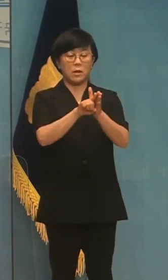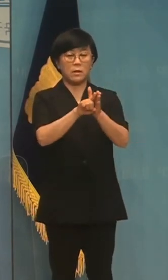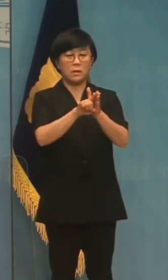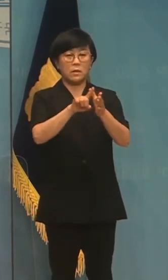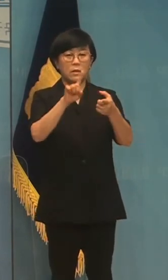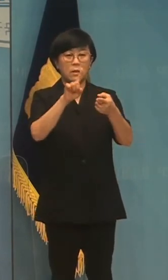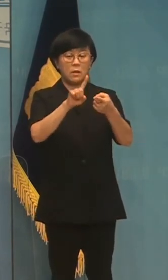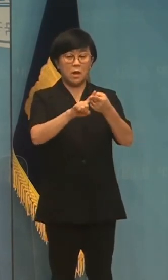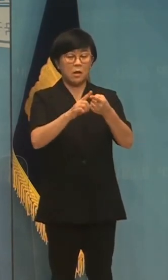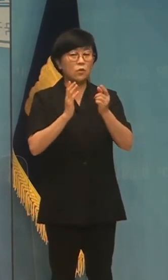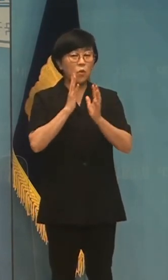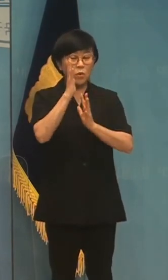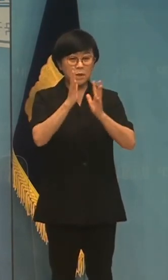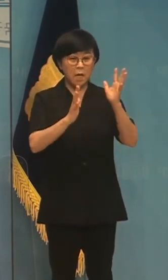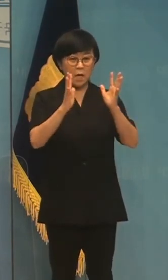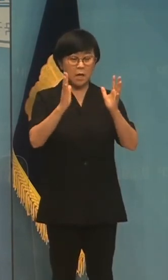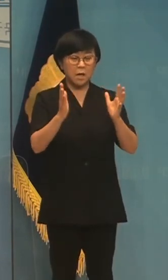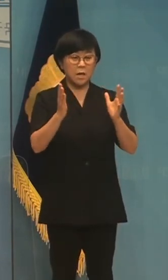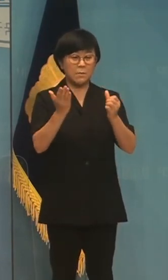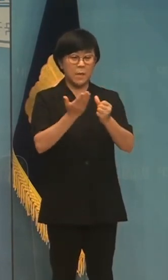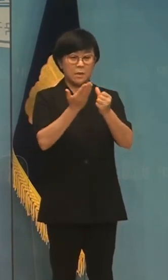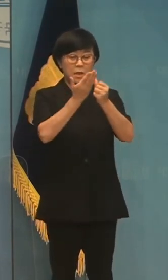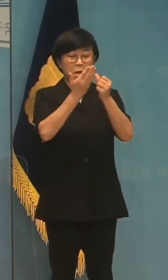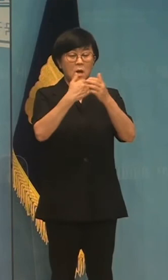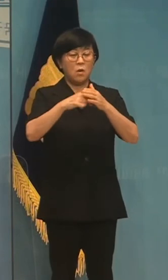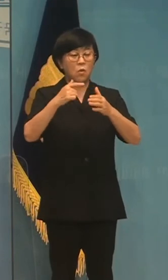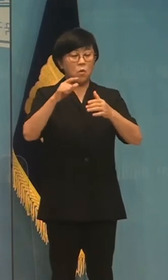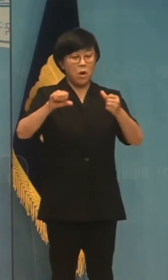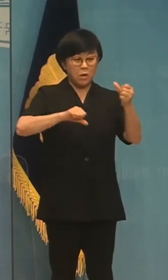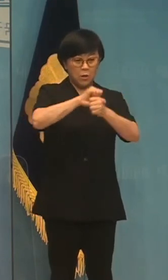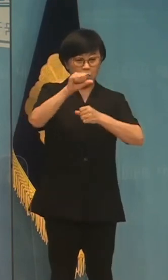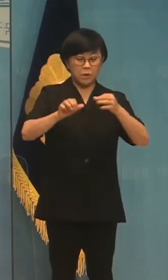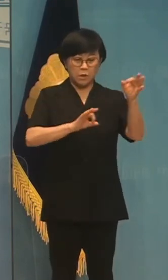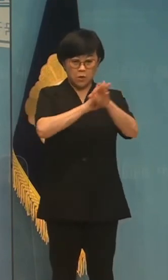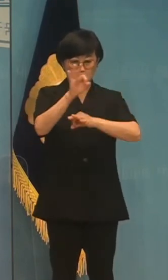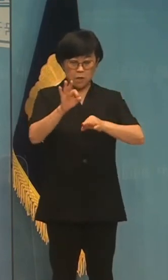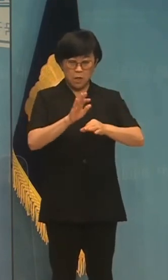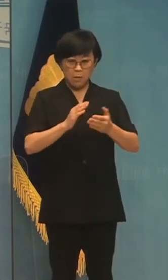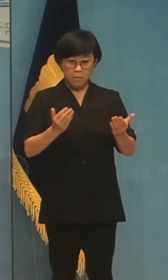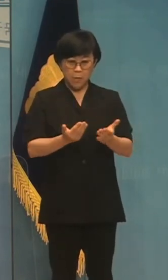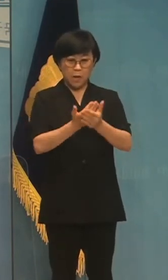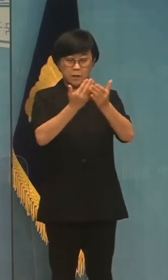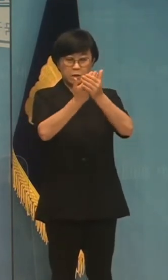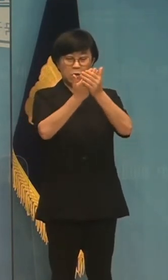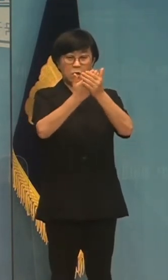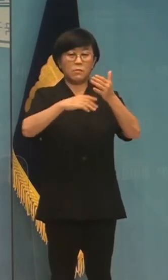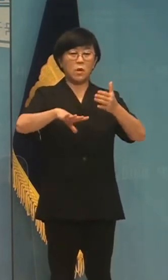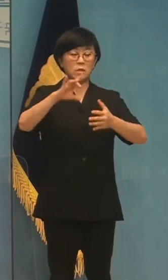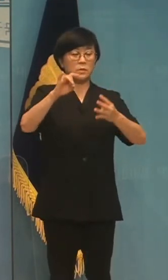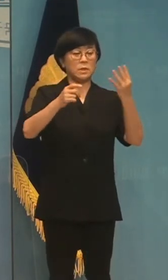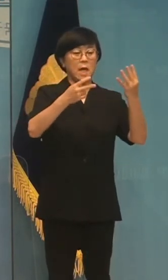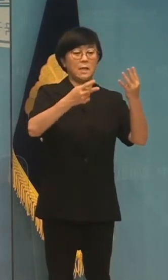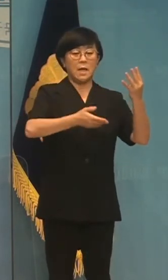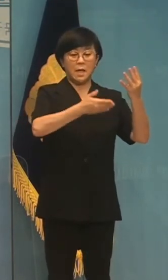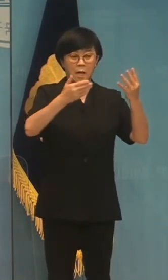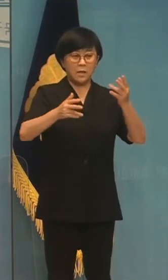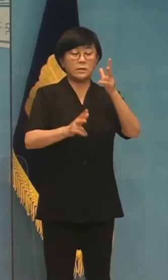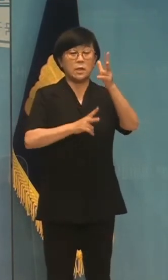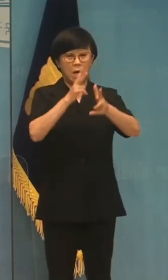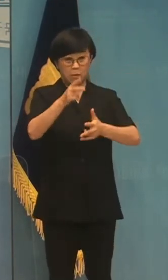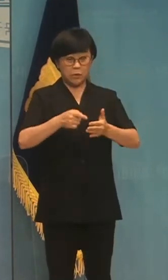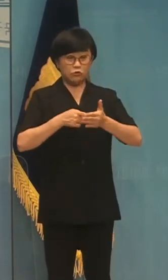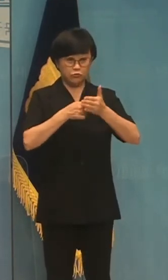녹색성장은 환경보다 경제성장 논리를 선시하며 4대강 사업을 강행했습니다.